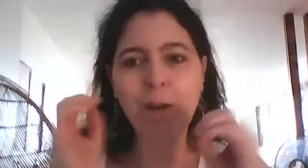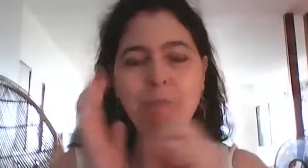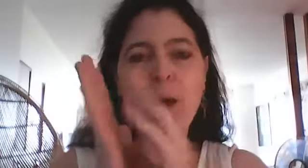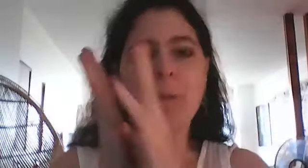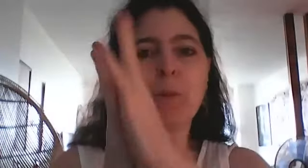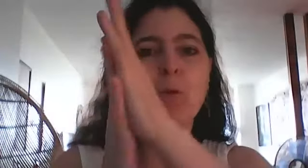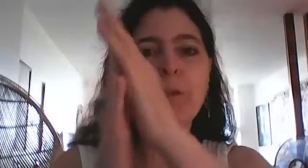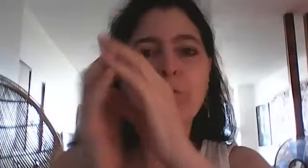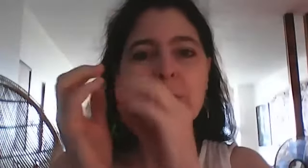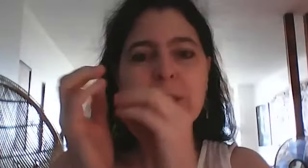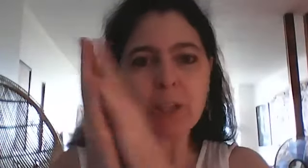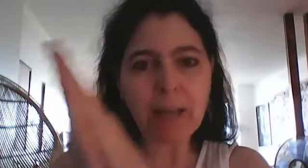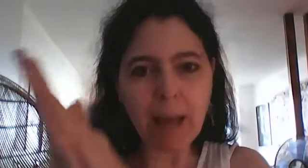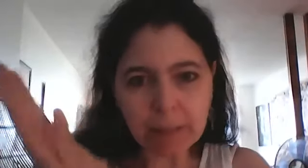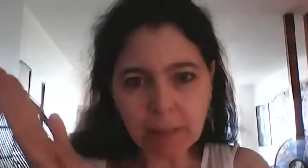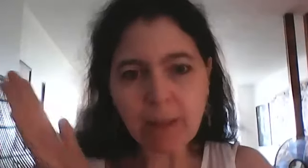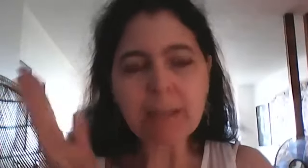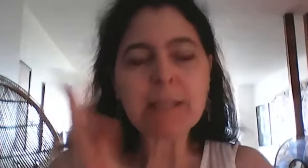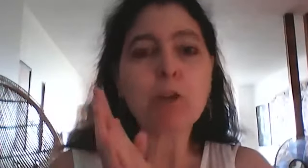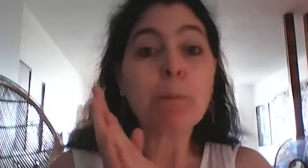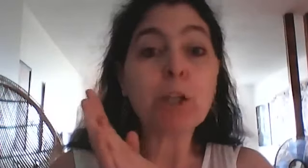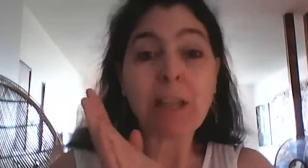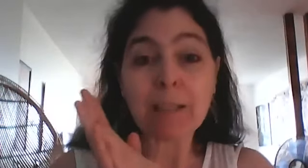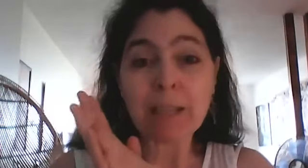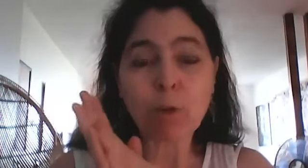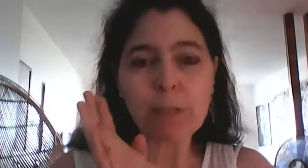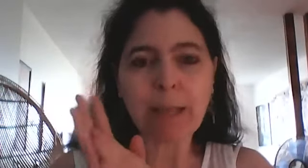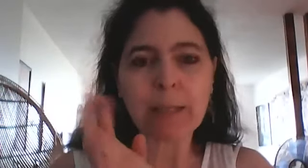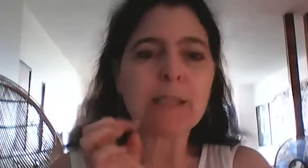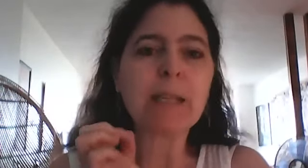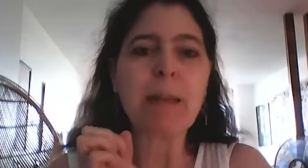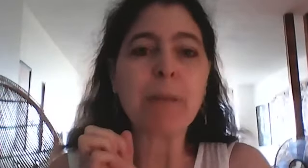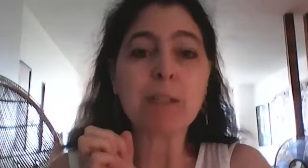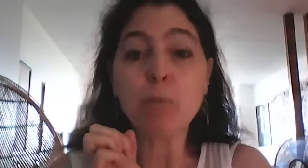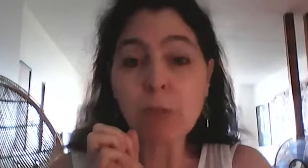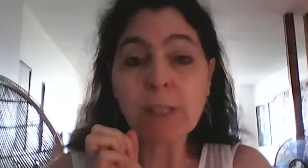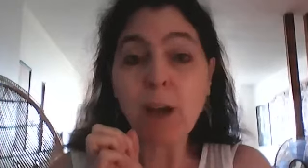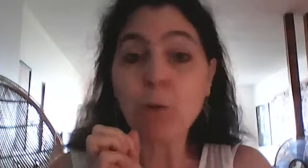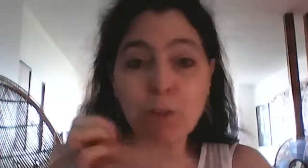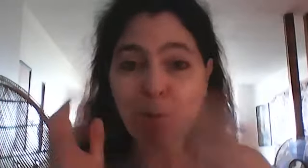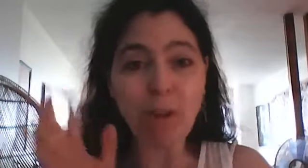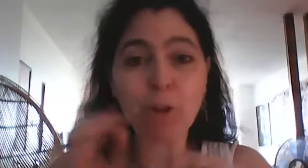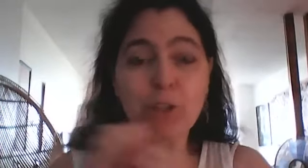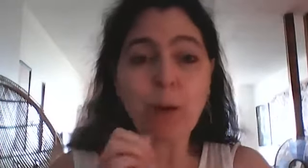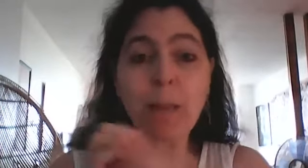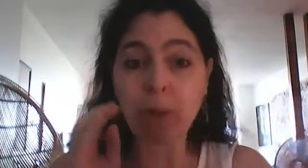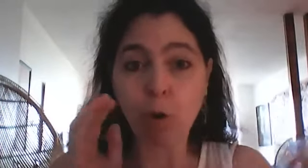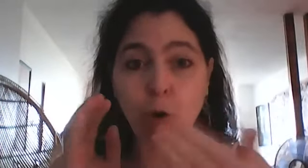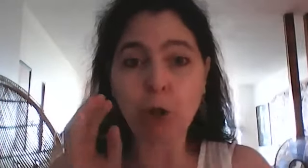l'envoie au niveau divin de l'être si on n pas l'autorisation directe si la personne nous dit ah oui tu peux me faire un soin on a